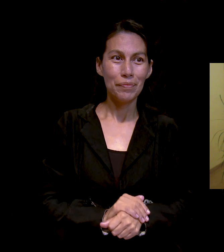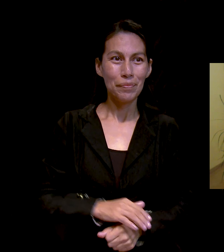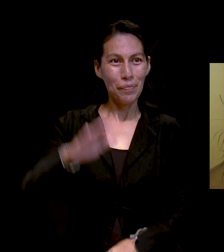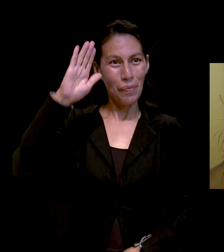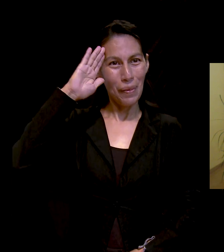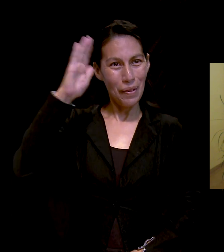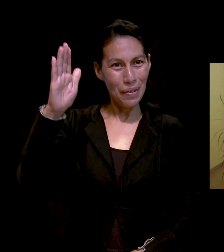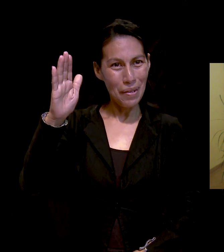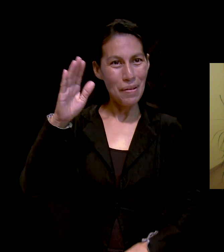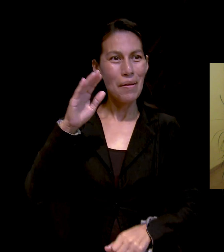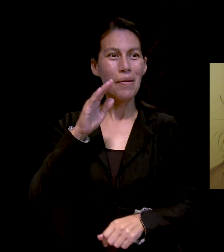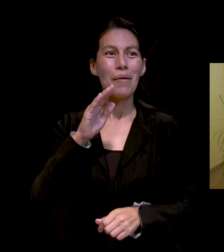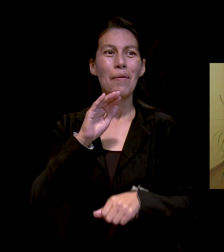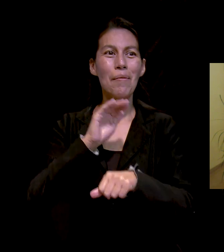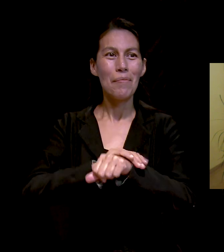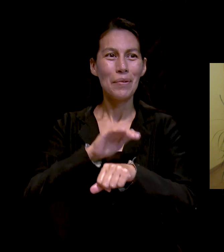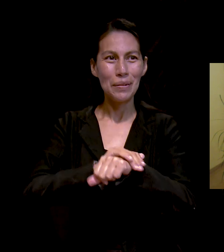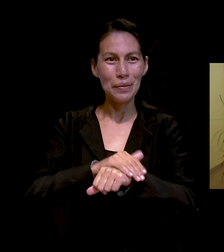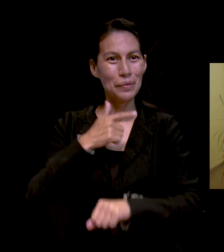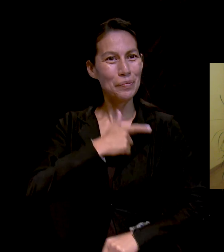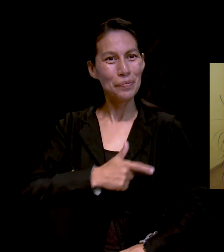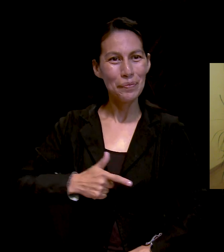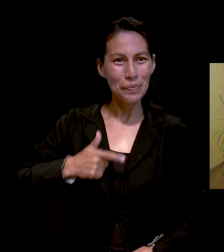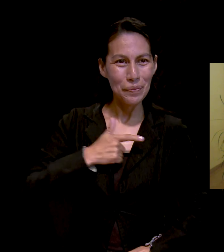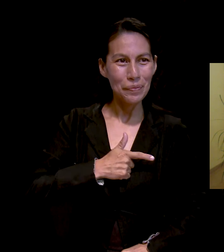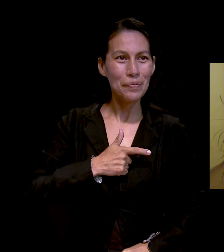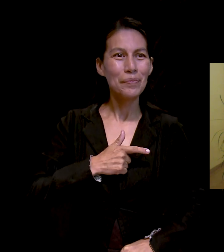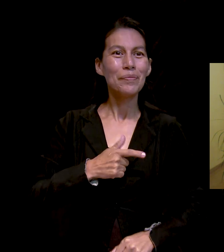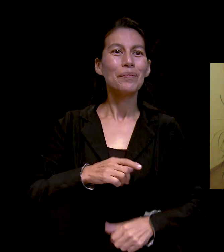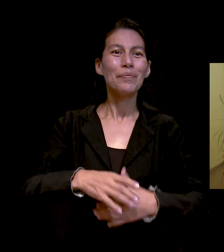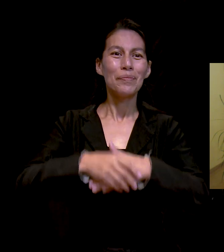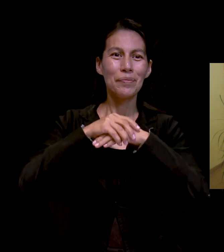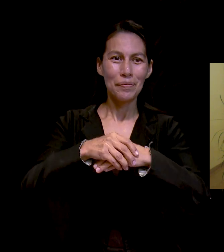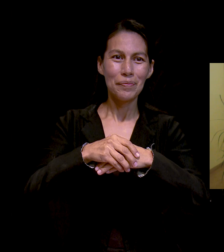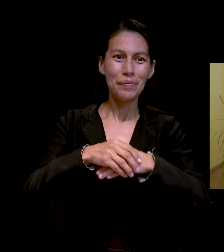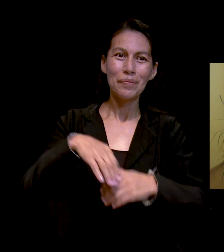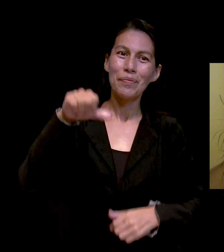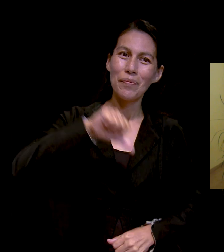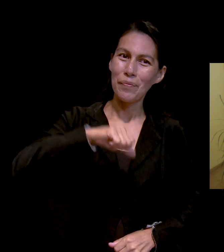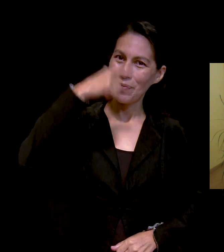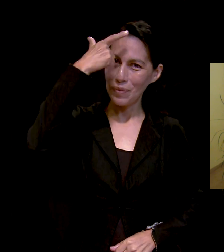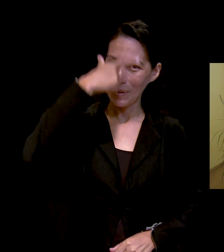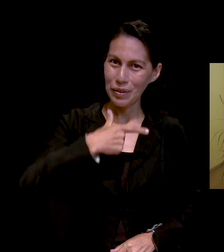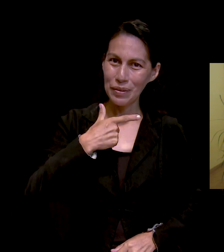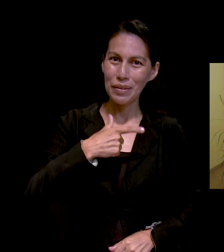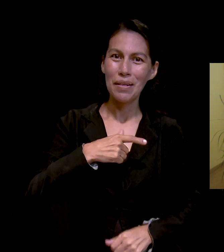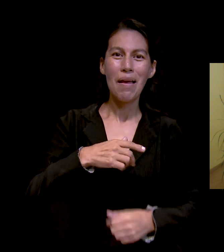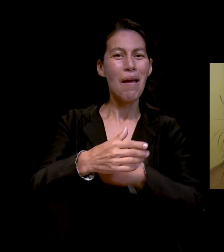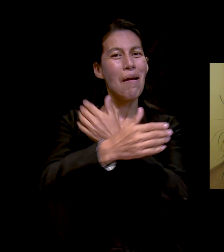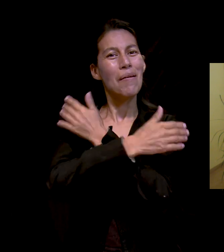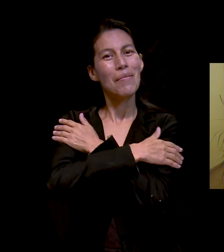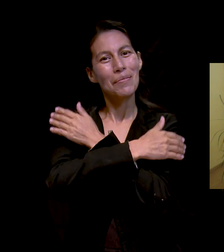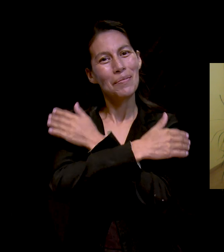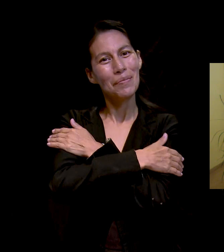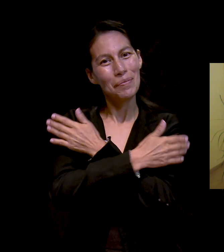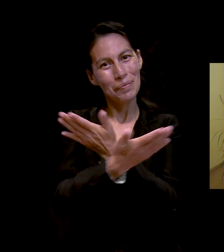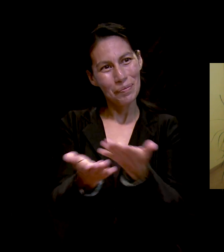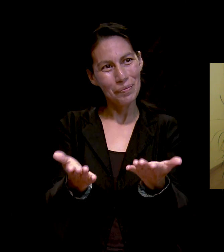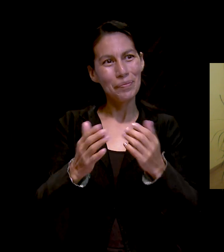¿Qué tal queridos amigos? Qué gusto saludarles esta noche. Un abrazo virtual para ustedes.